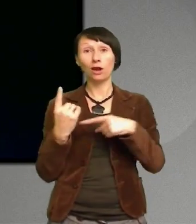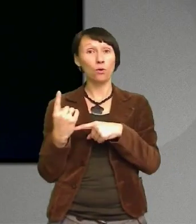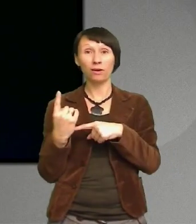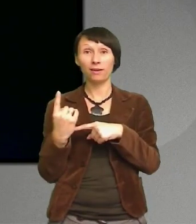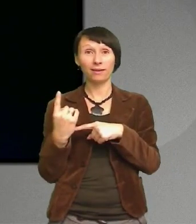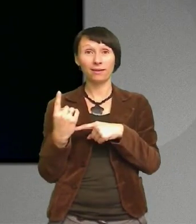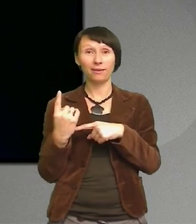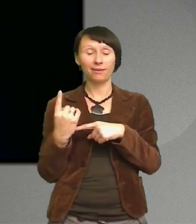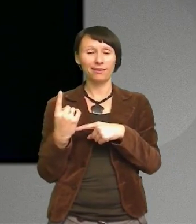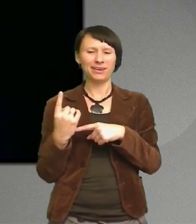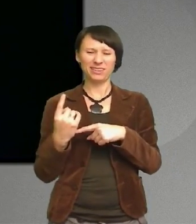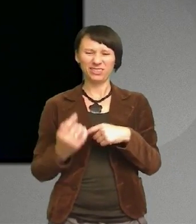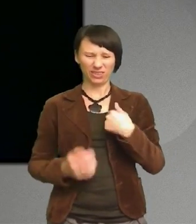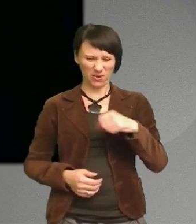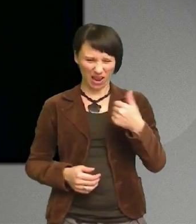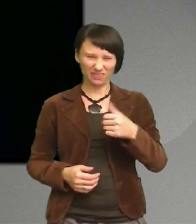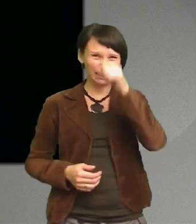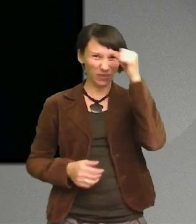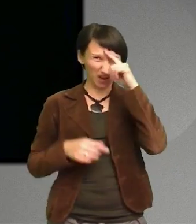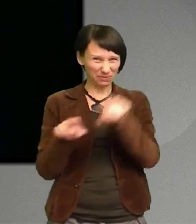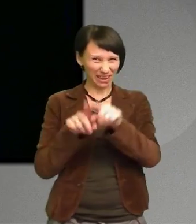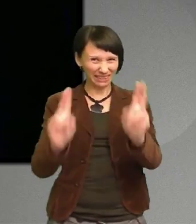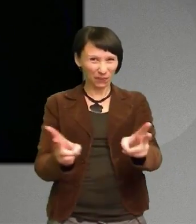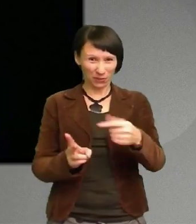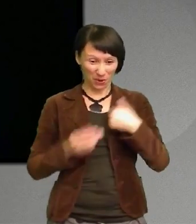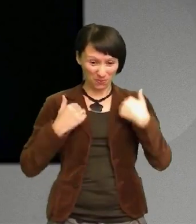för mig att inse Jag är en sån där person som vill att allt ska bli rätt och bra Från första början